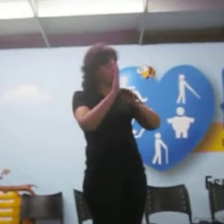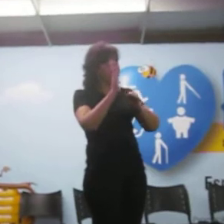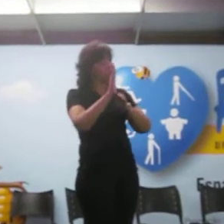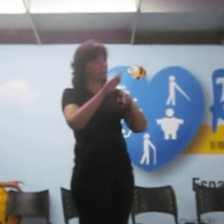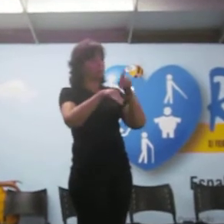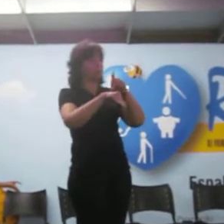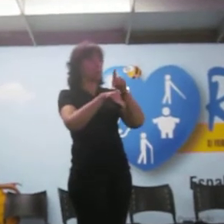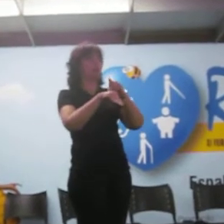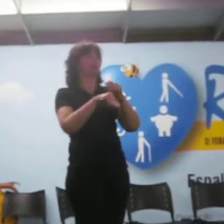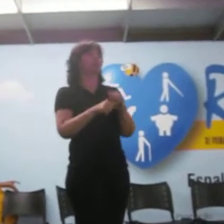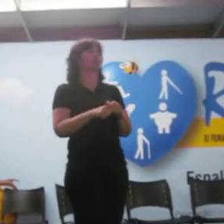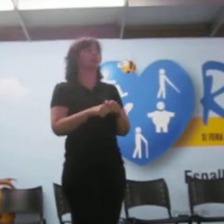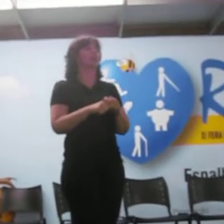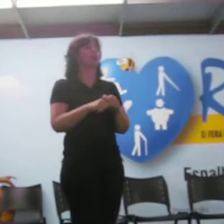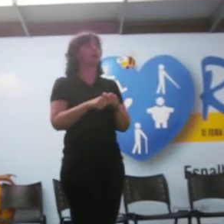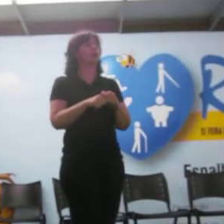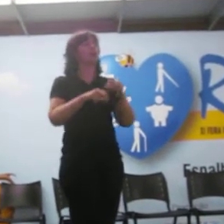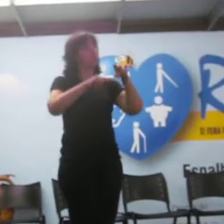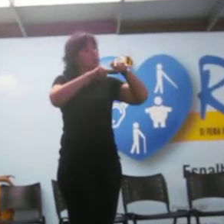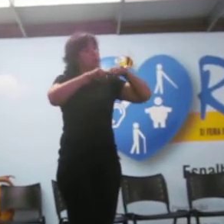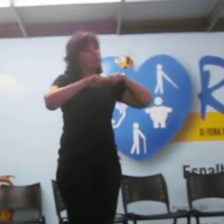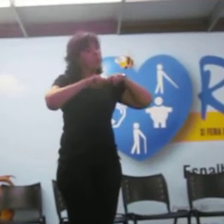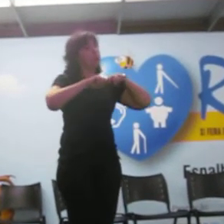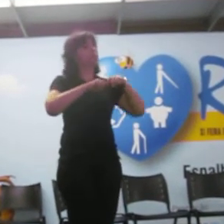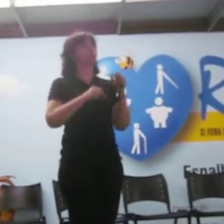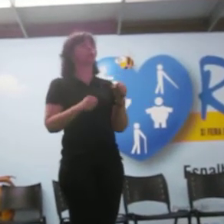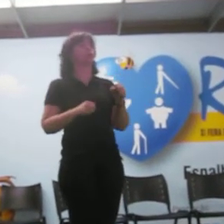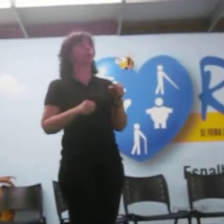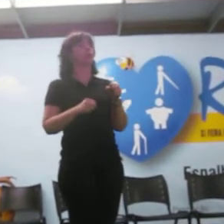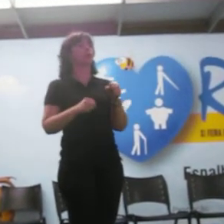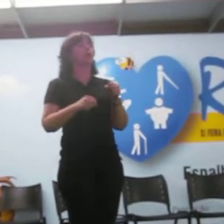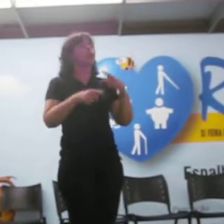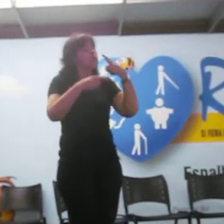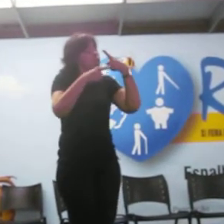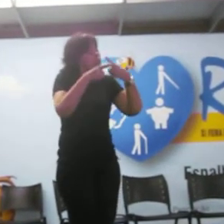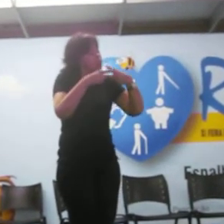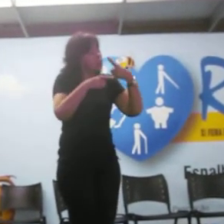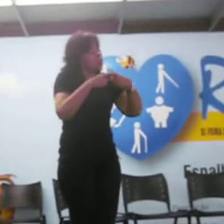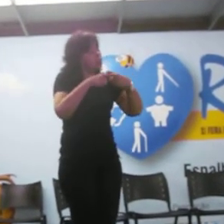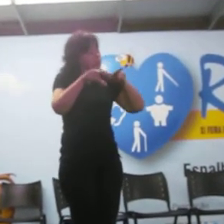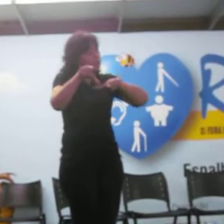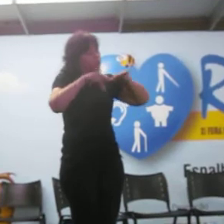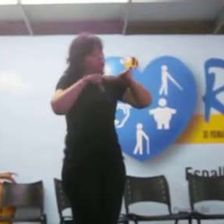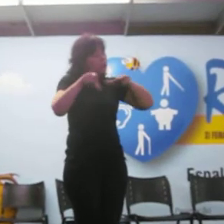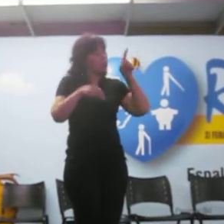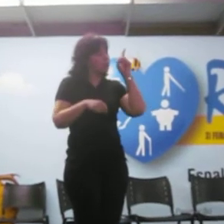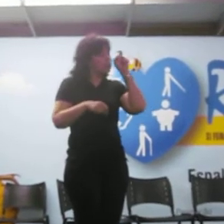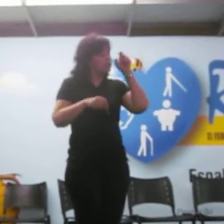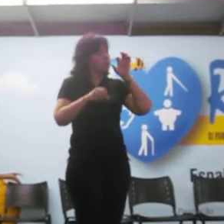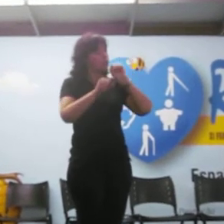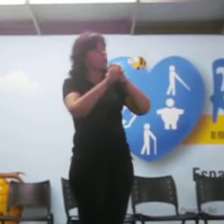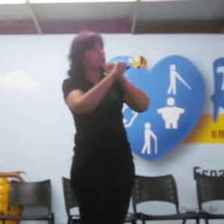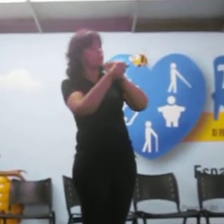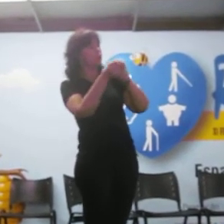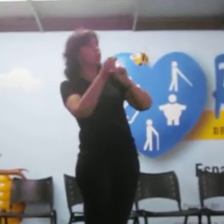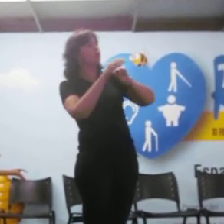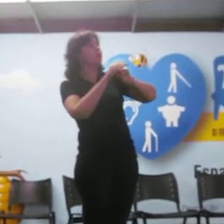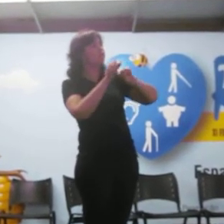Em função disso, em função de ser um trabalho de formação empírica